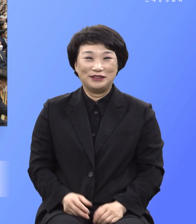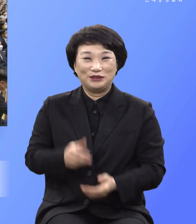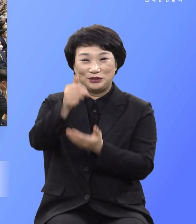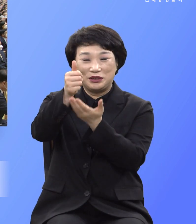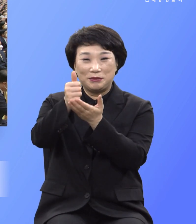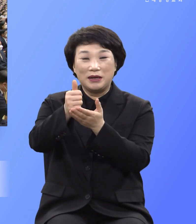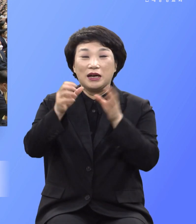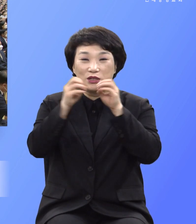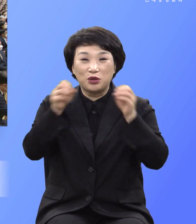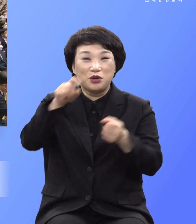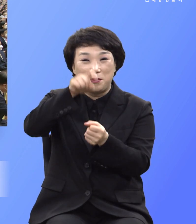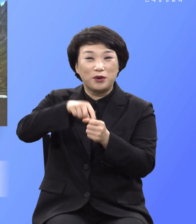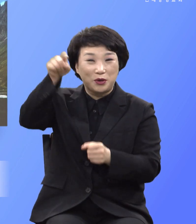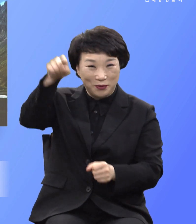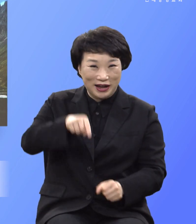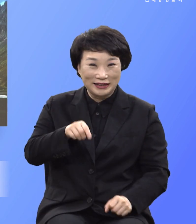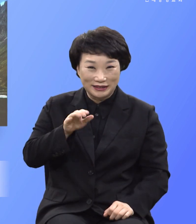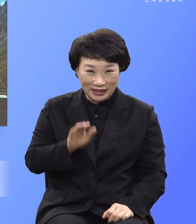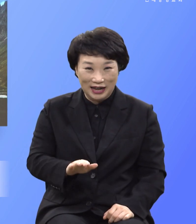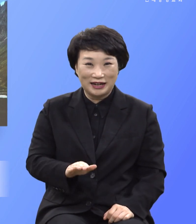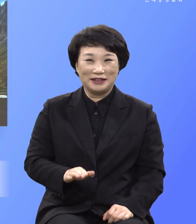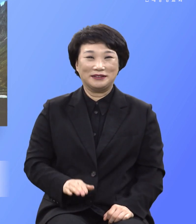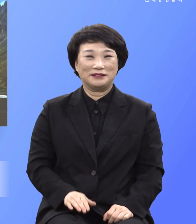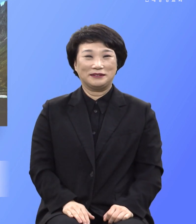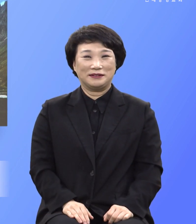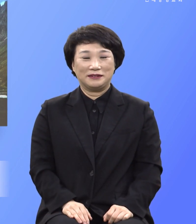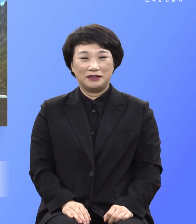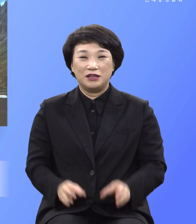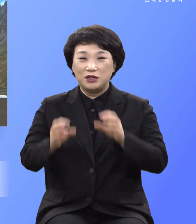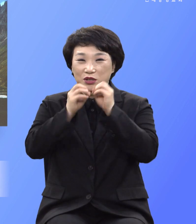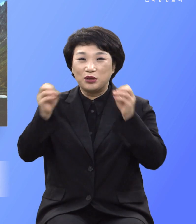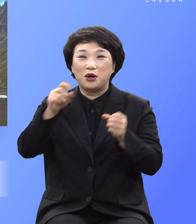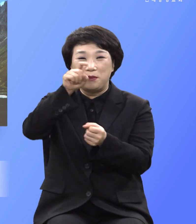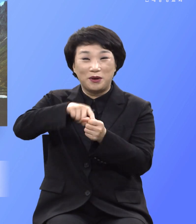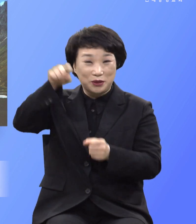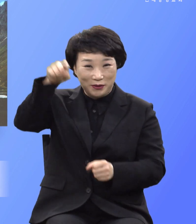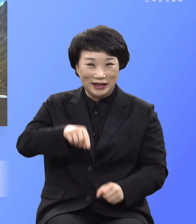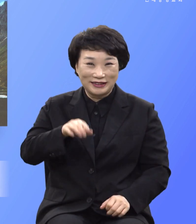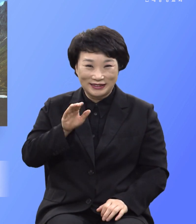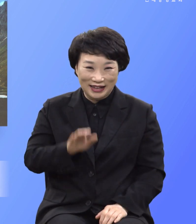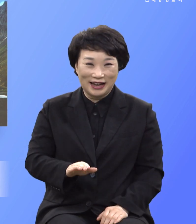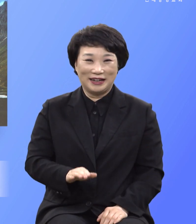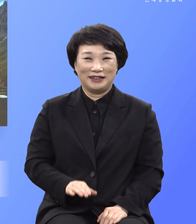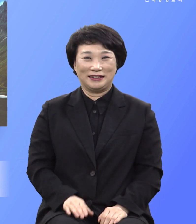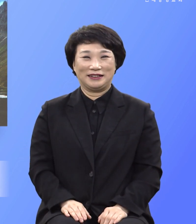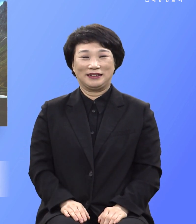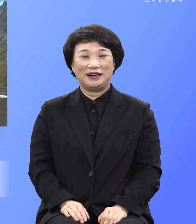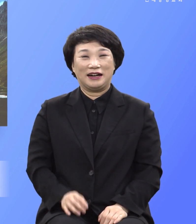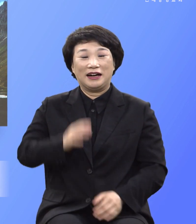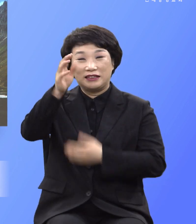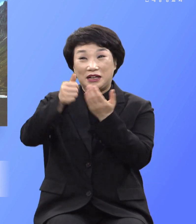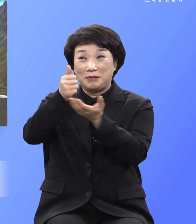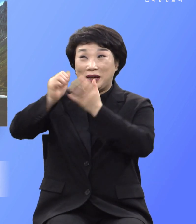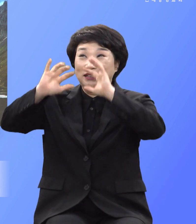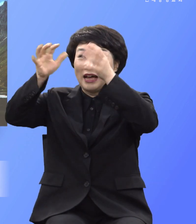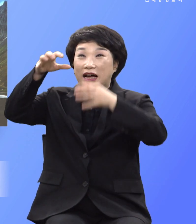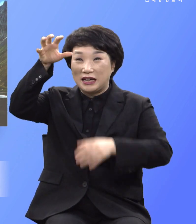전도하러 오셨다고 했습니다 전도하러 오셨다고 했습니다 하나님의 나라에서 말씀이